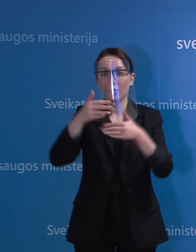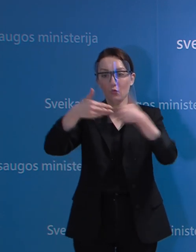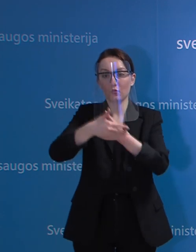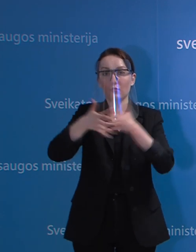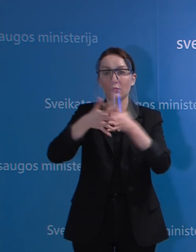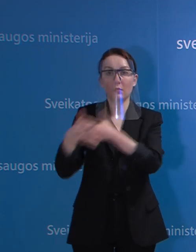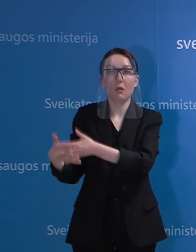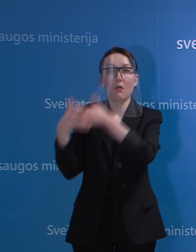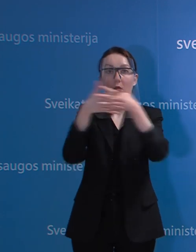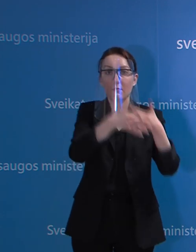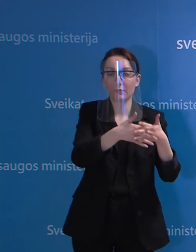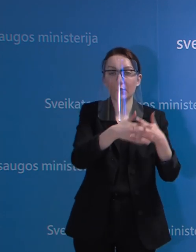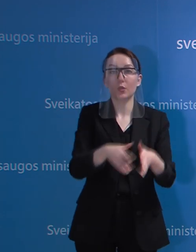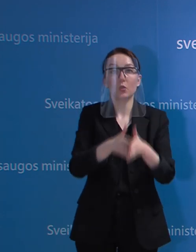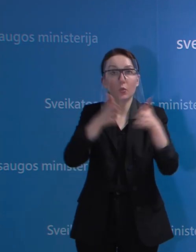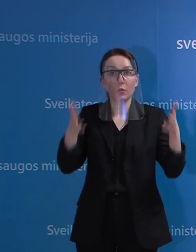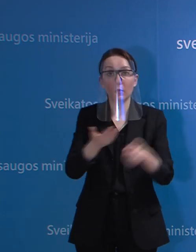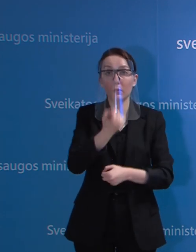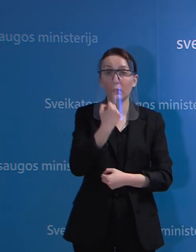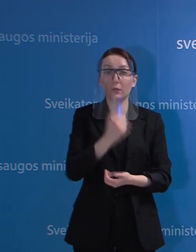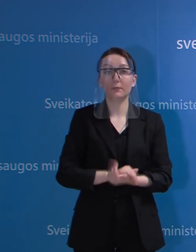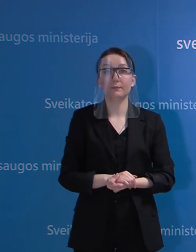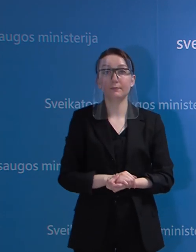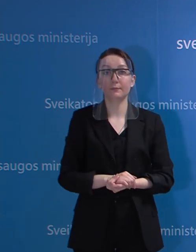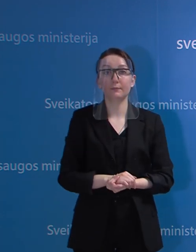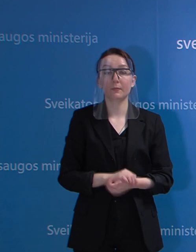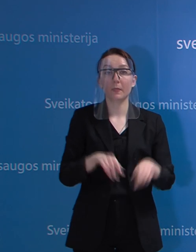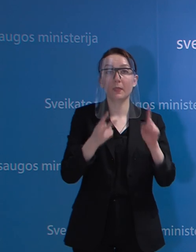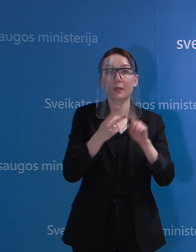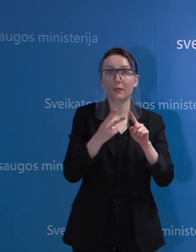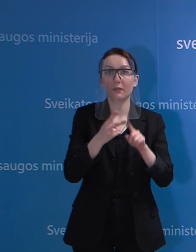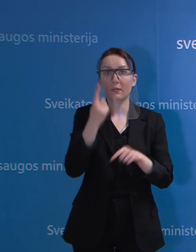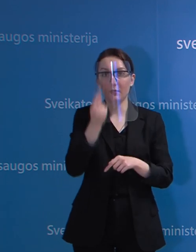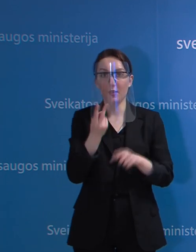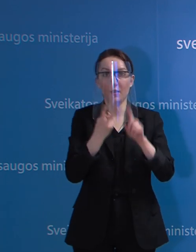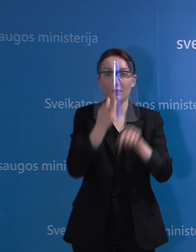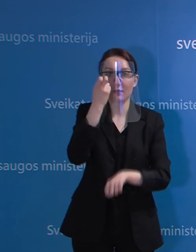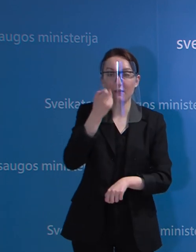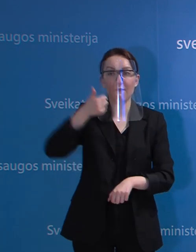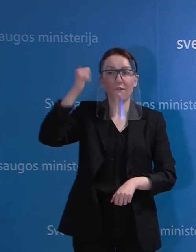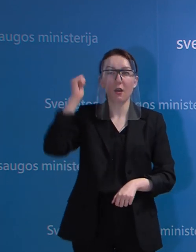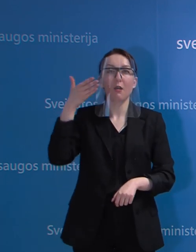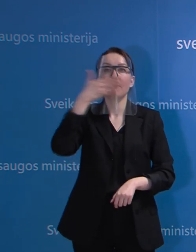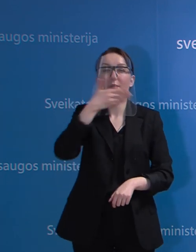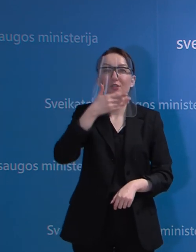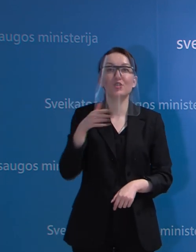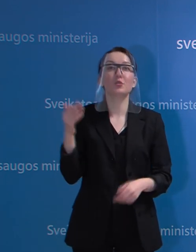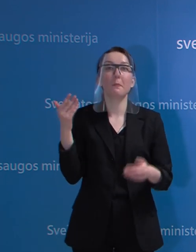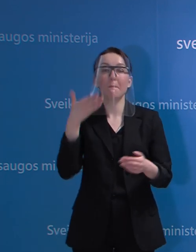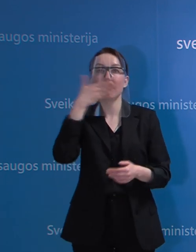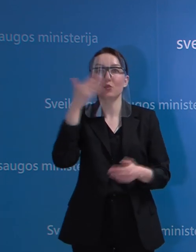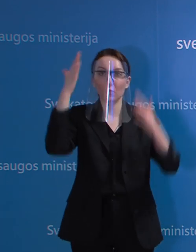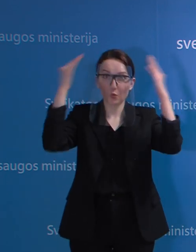tai yra didžiausiai iki šiol gauta regentų partija ir antroji per dieną, nes vakar prieš piet iš pietų korejas